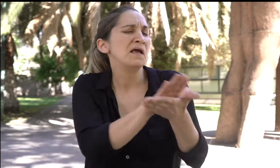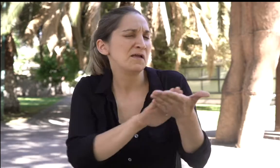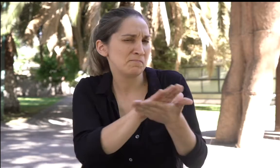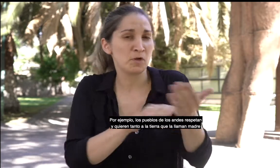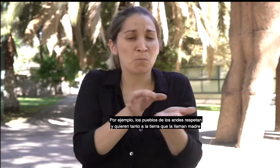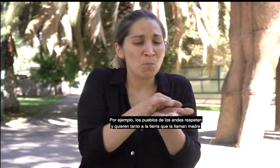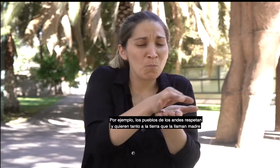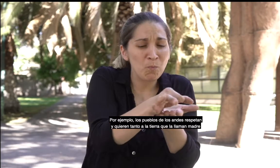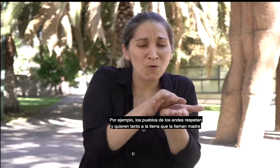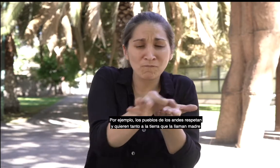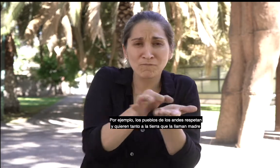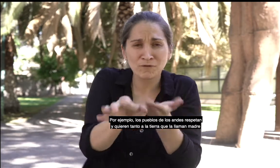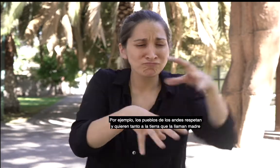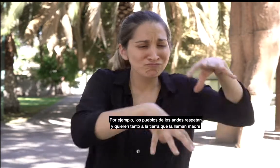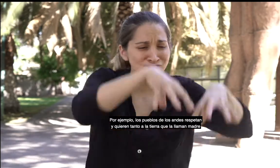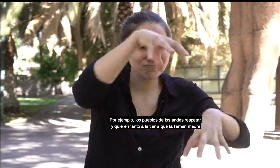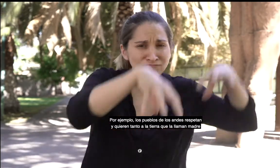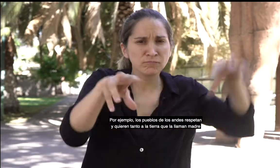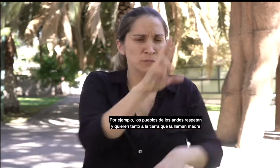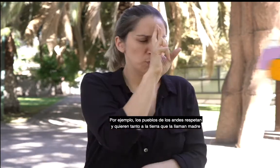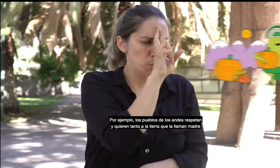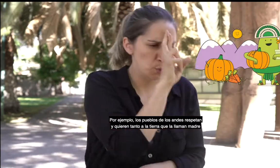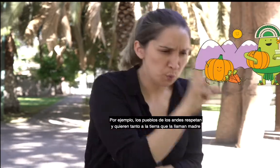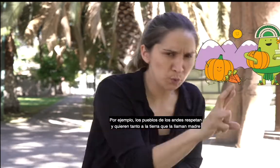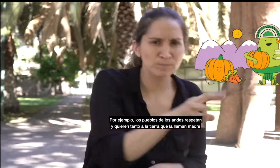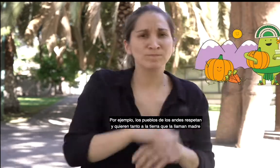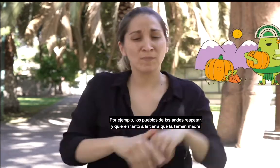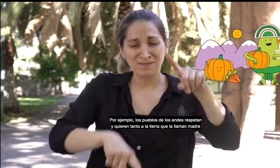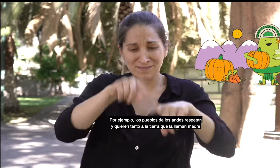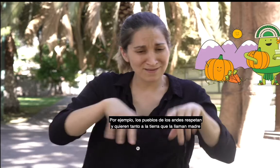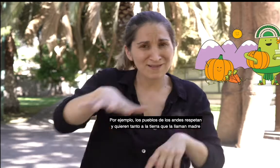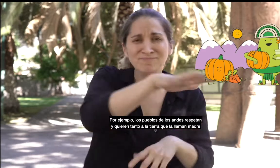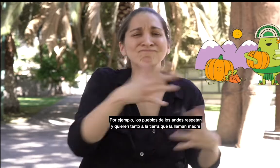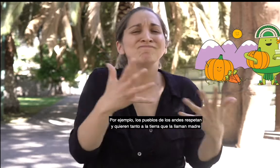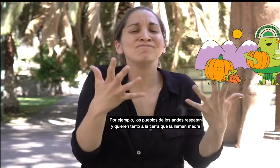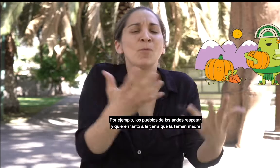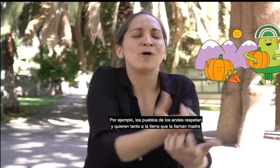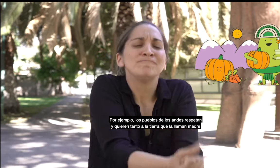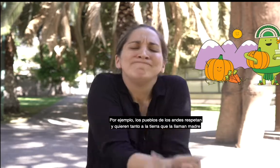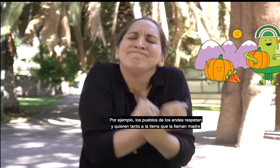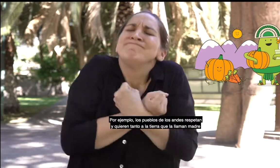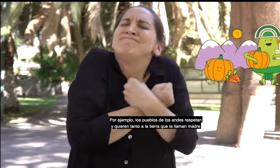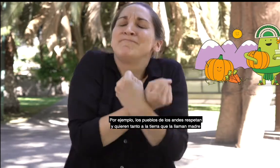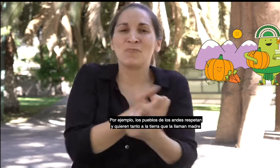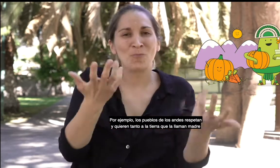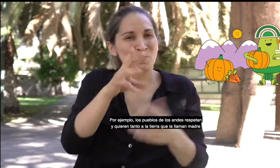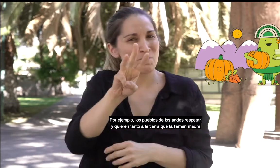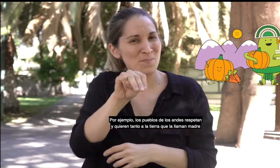Por ejemplo, los pueblos de los Andes respetan y quieren tanto a la tierra que la llaman madre.